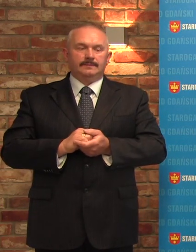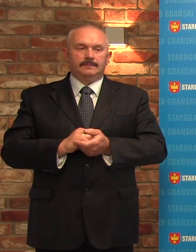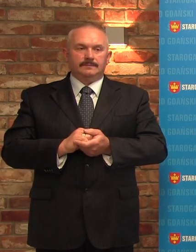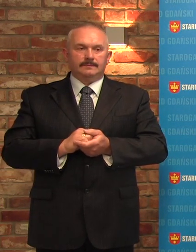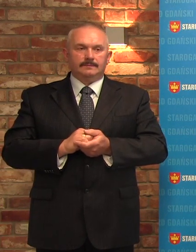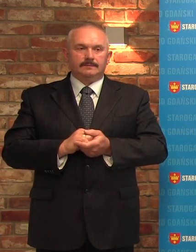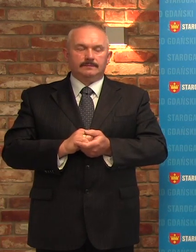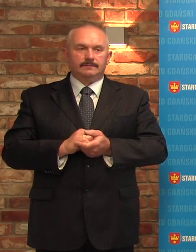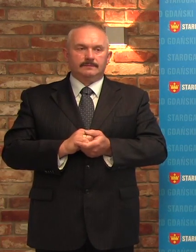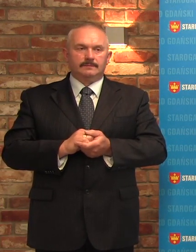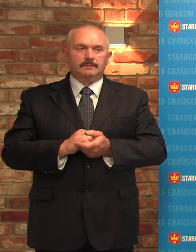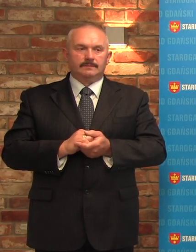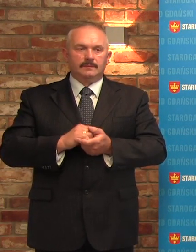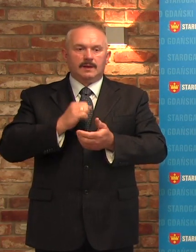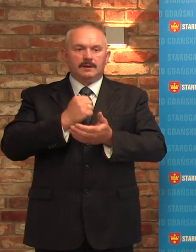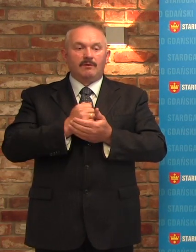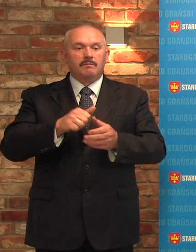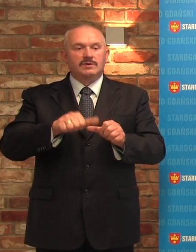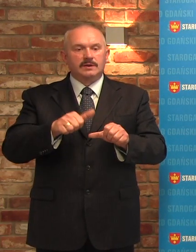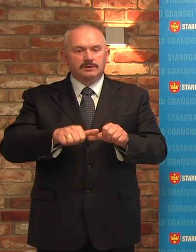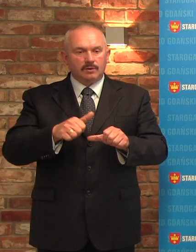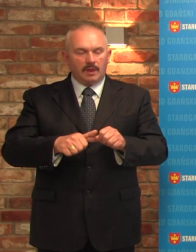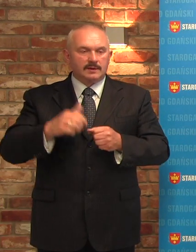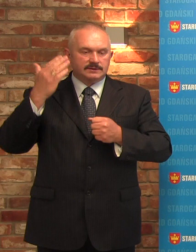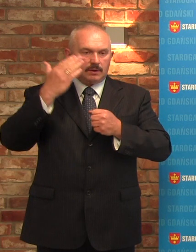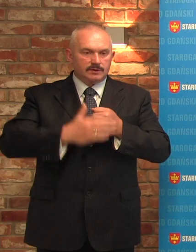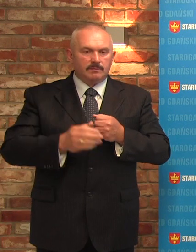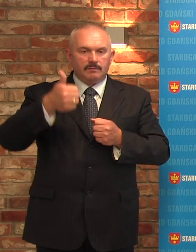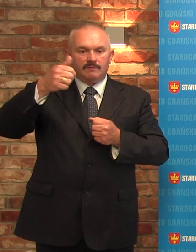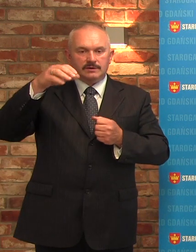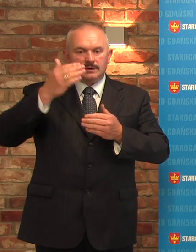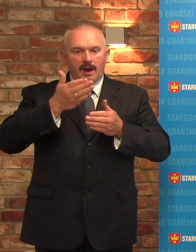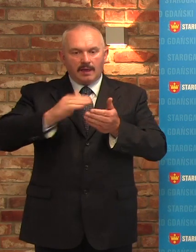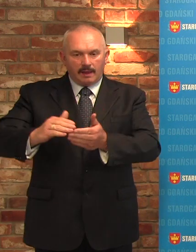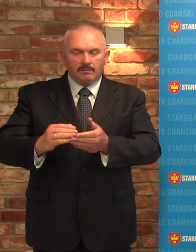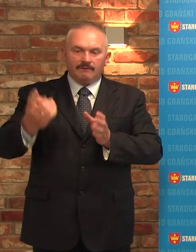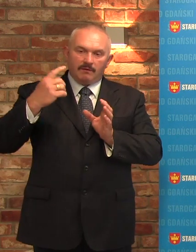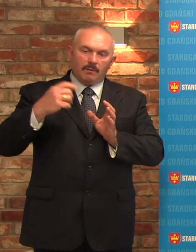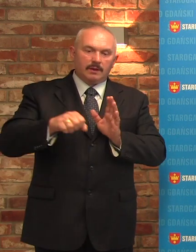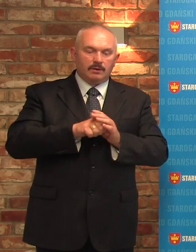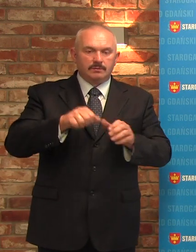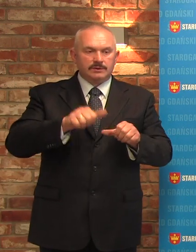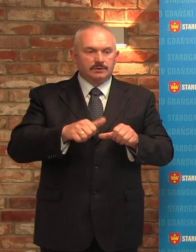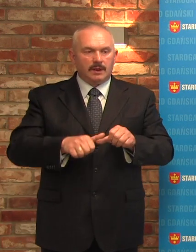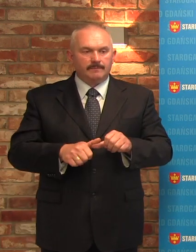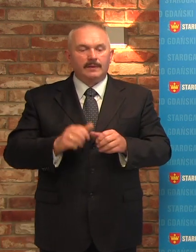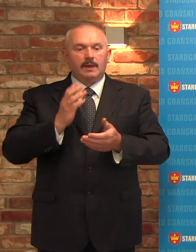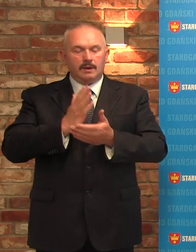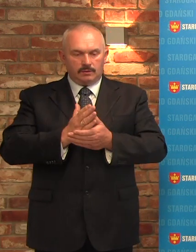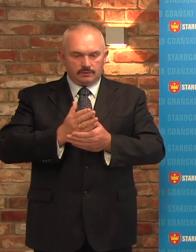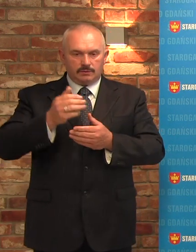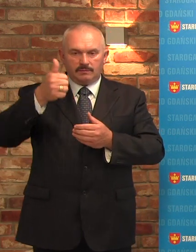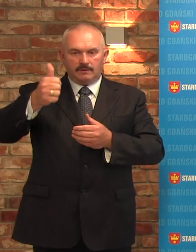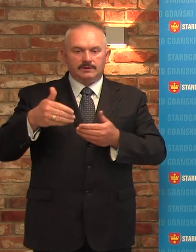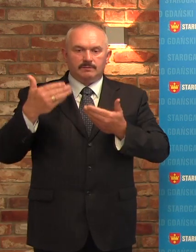Jeśli chodzi o przedszkolę. Zakończyliśmy właśnie pierwszy etap rekrutacji do przedszkoli. Zakończył się pierwszy